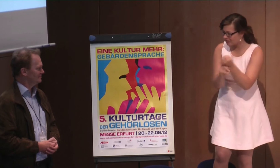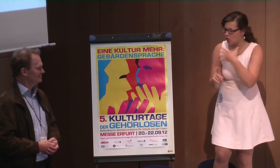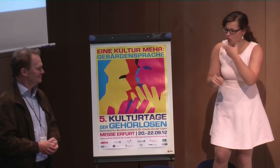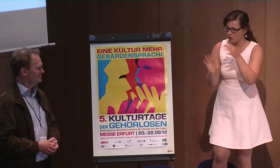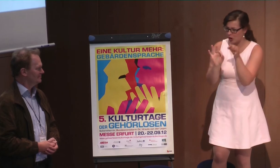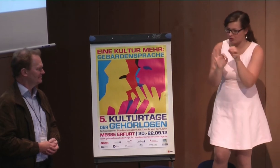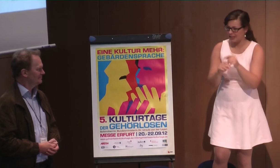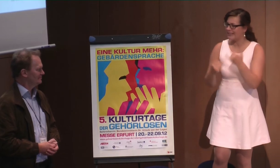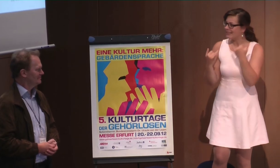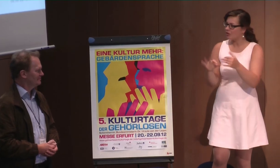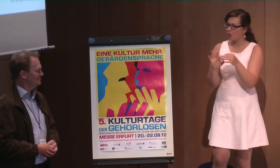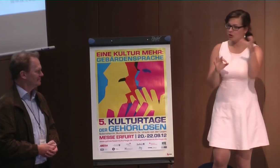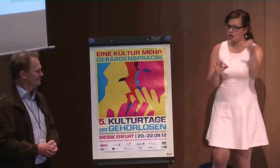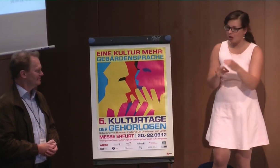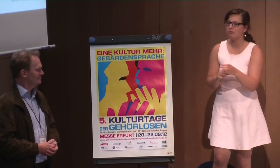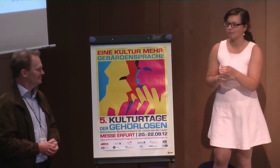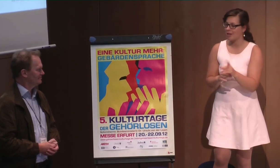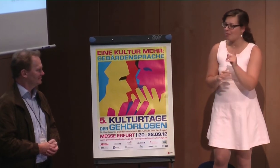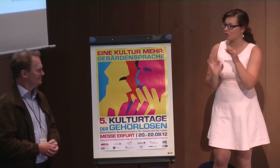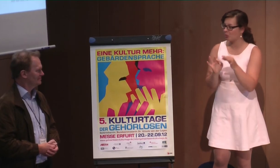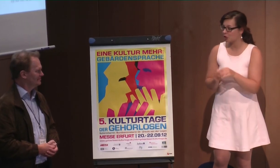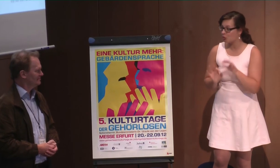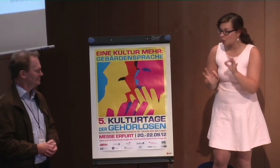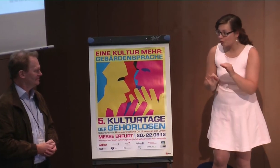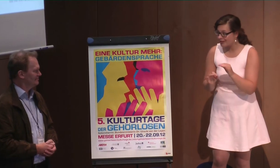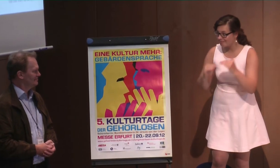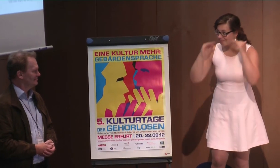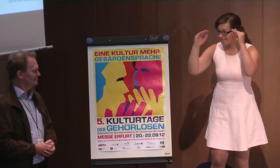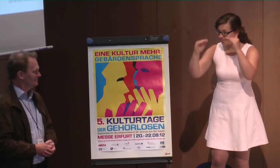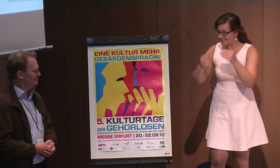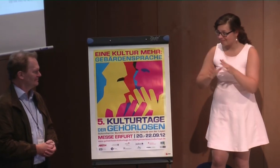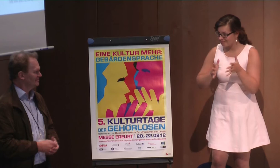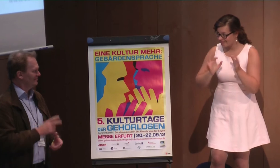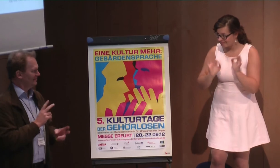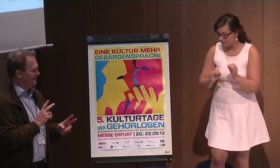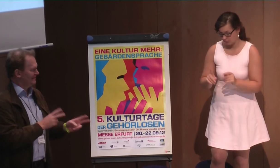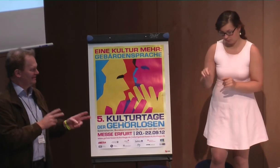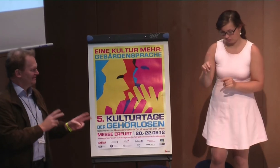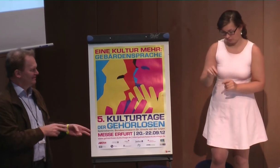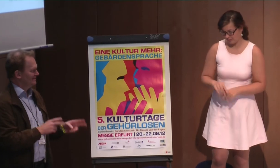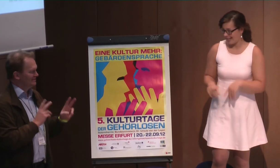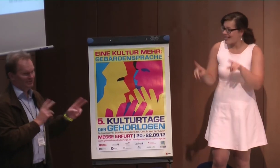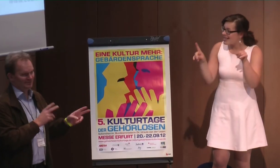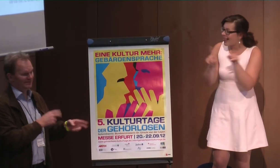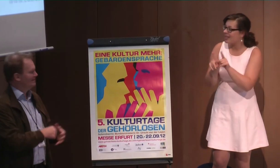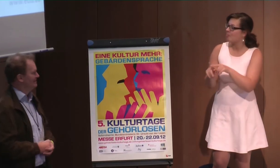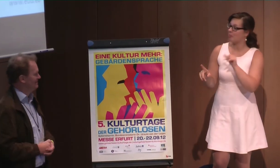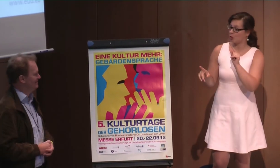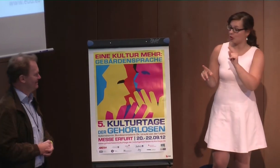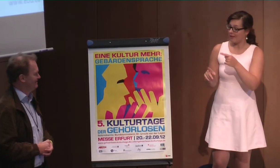Monate lang gekämpft, das Thema Deutsch dazu bekommen, sozusagen und es geht immer um die Situationen, sind die auch adäquat an Pastas.